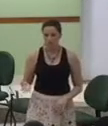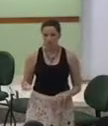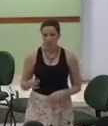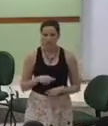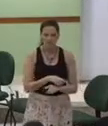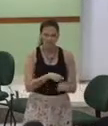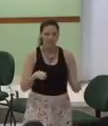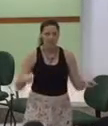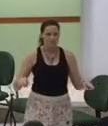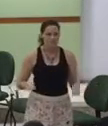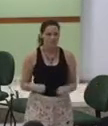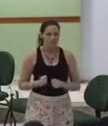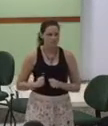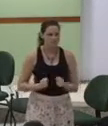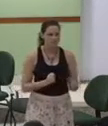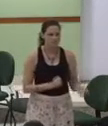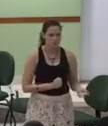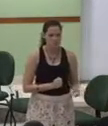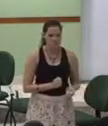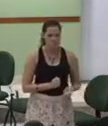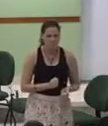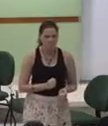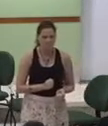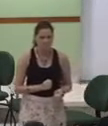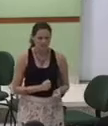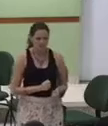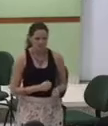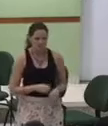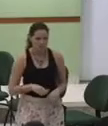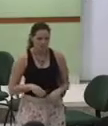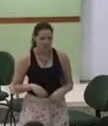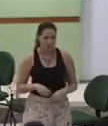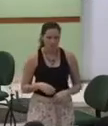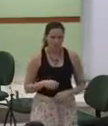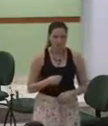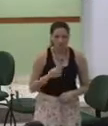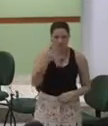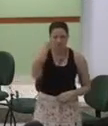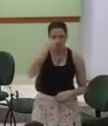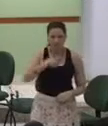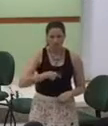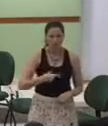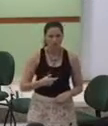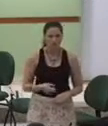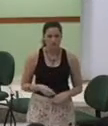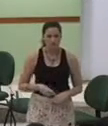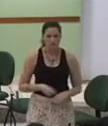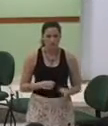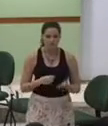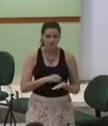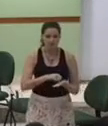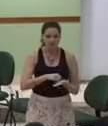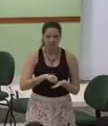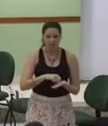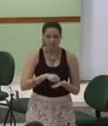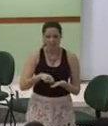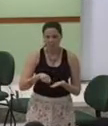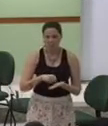família Você passaria muito tempo Escrevendo Porque o Senhor, Ele nos abençoa E muitas